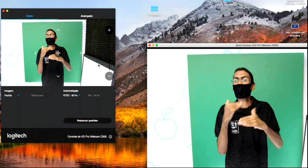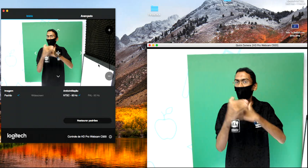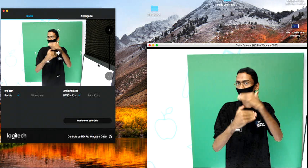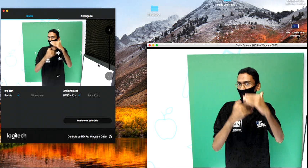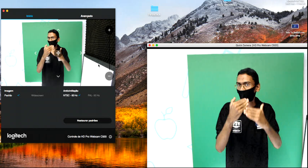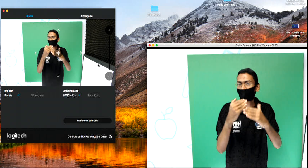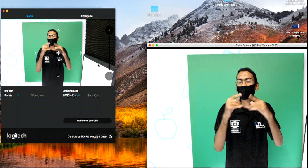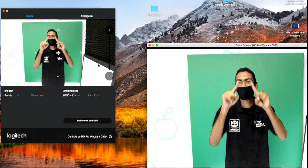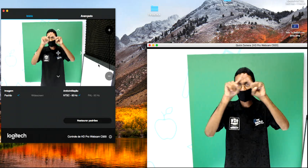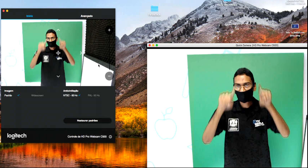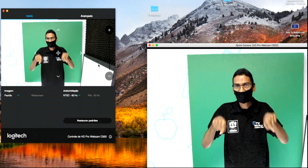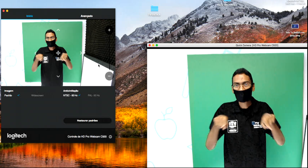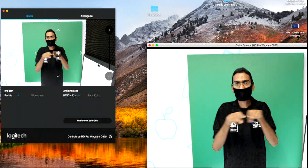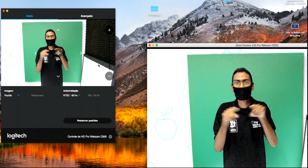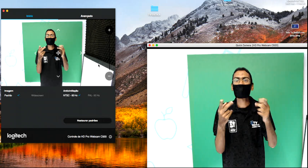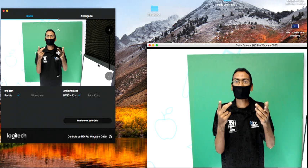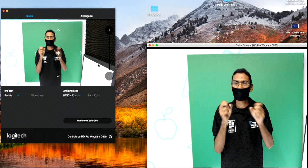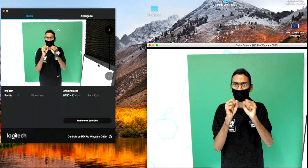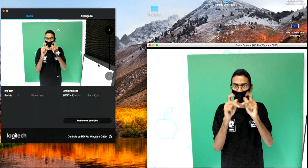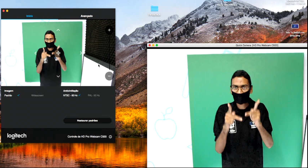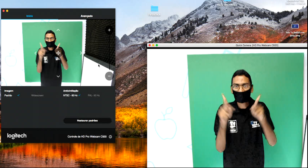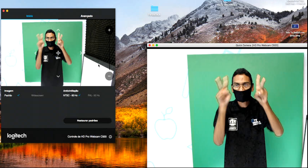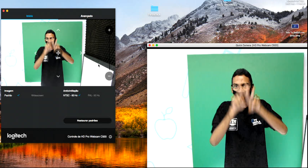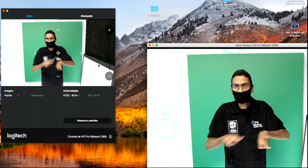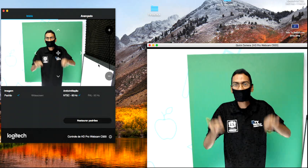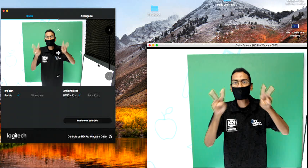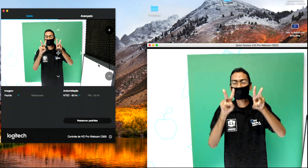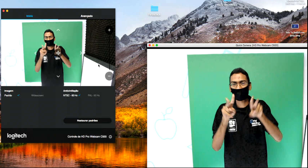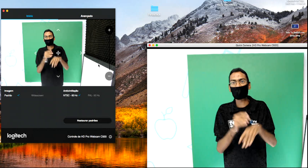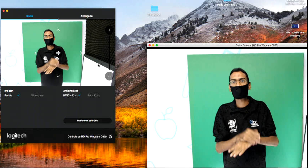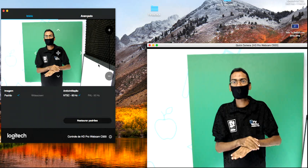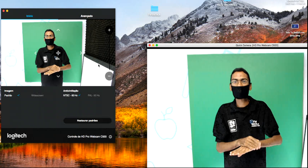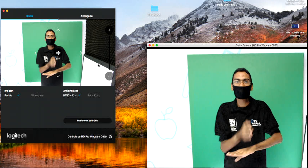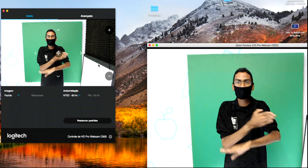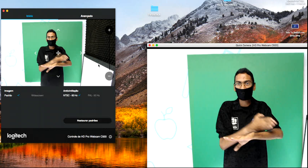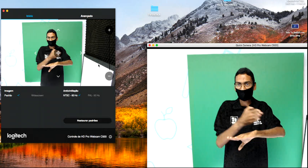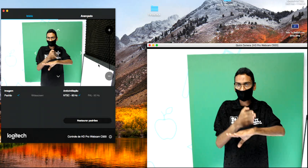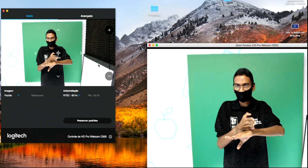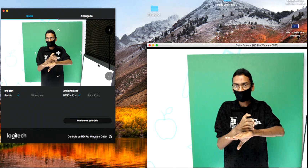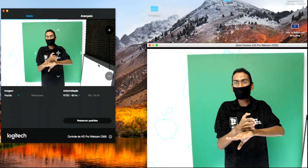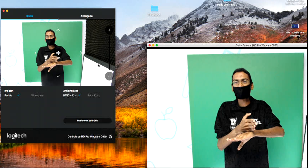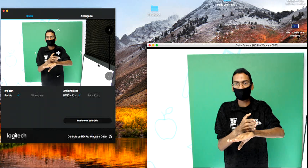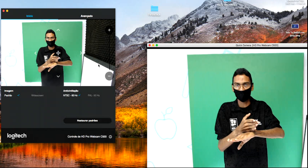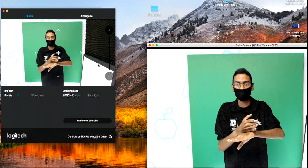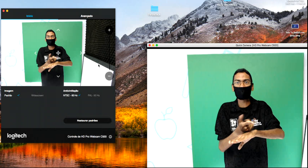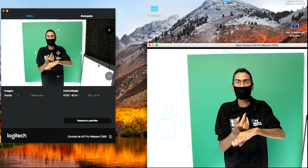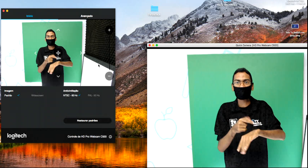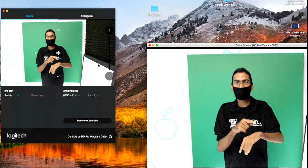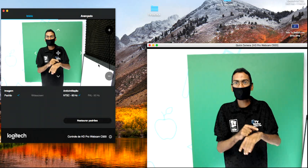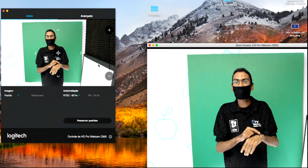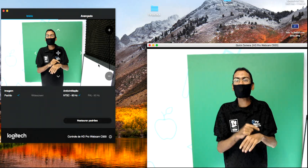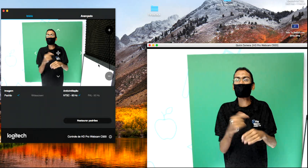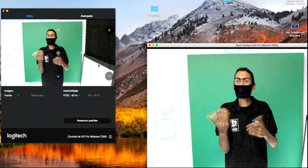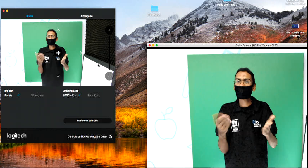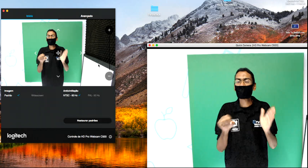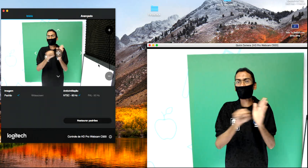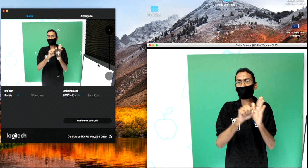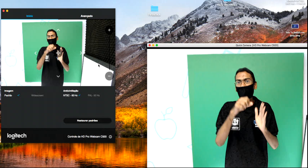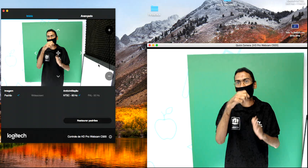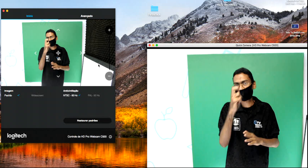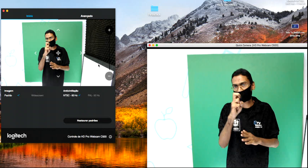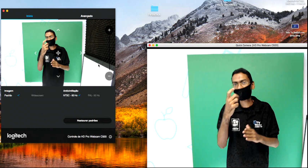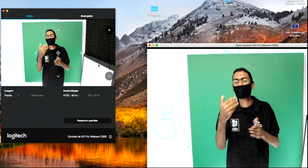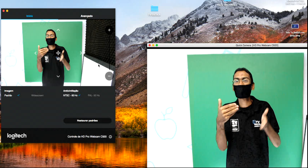Vamos falar agora da Idade Média. A Idade Média se estendeu do século V ao século XV.